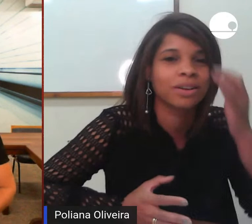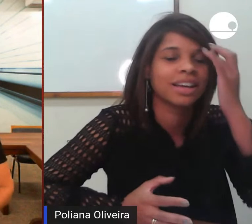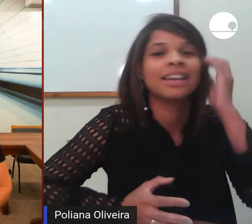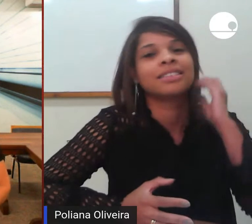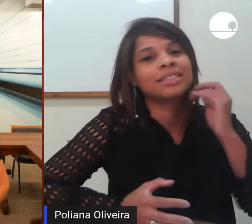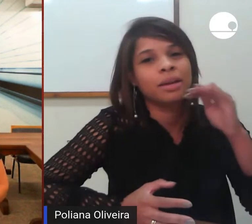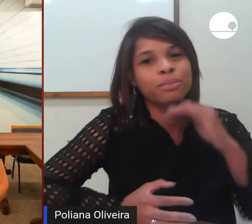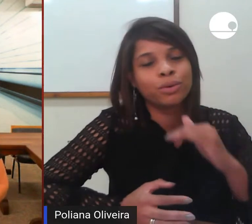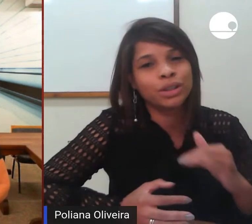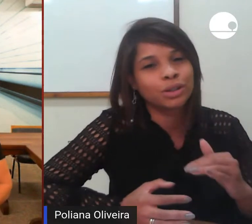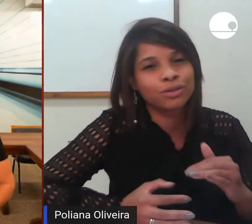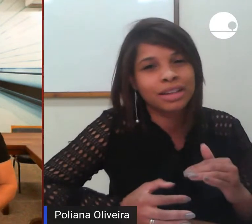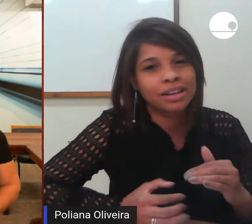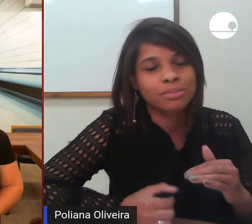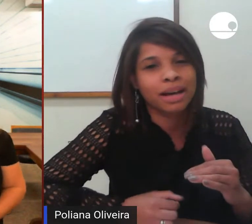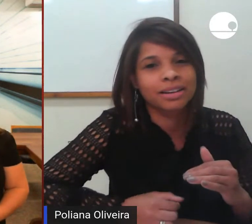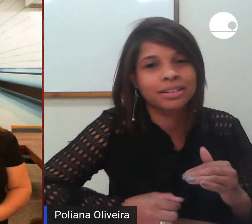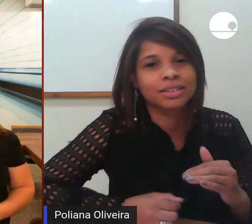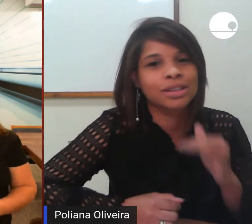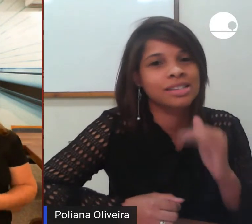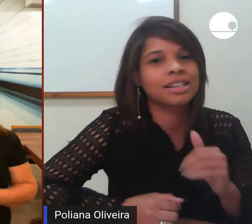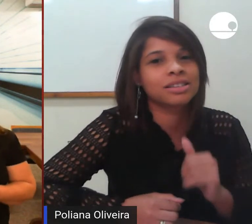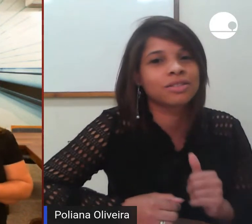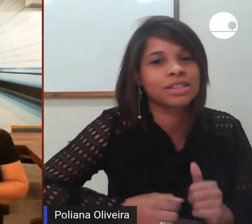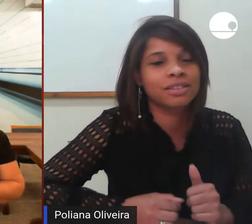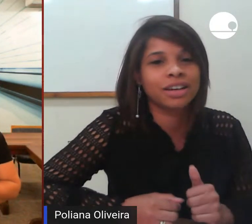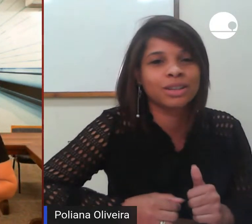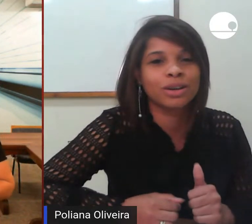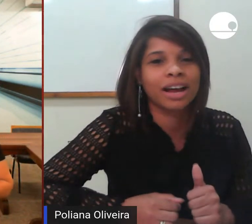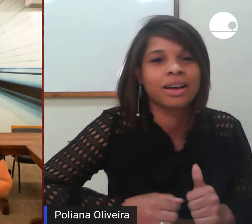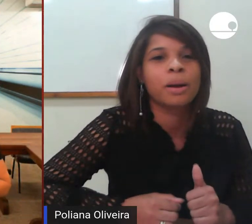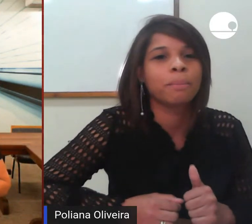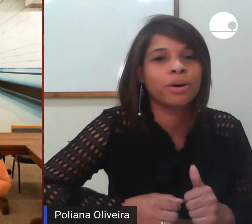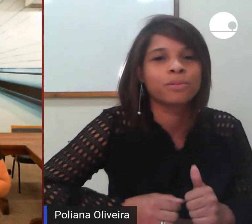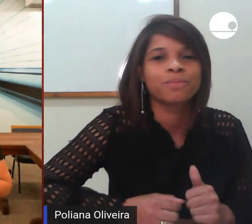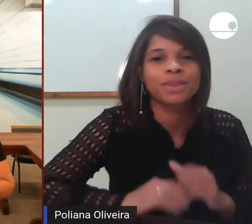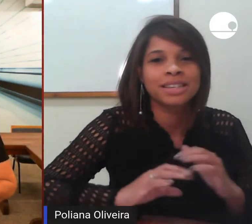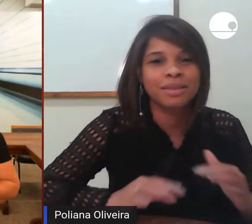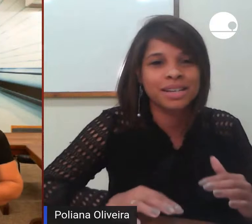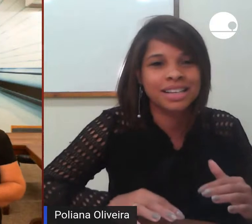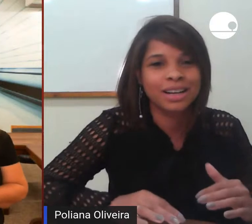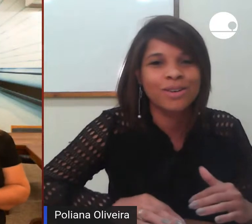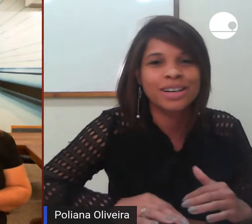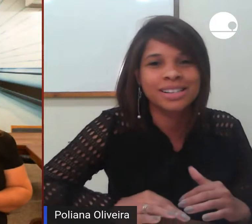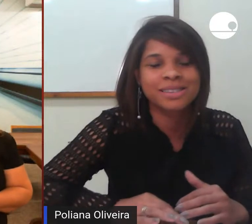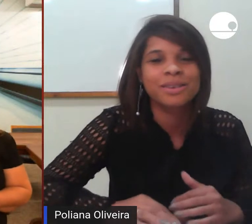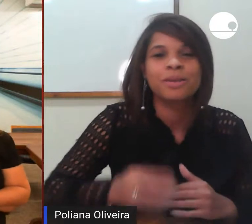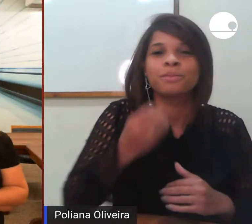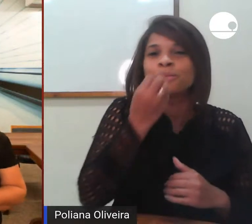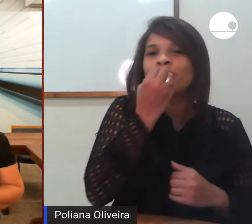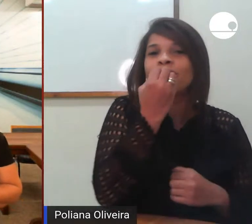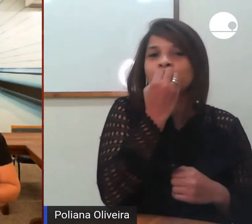tem muita novidade bacana eu tenho certeza que você vai adorar bom sem mais delongas ó